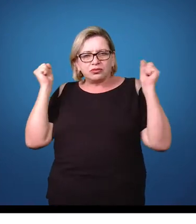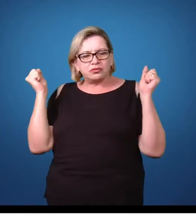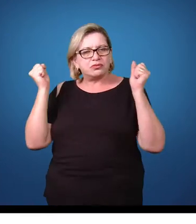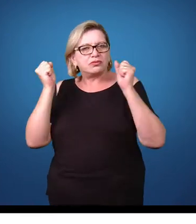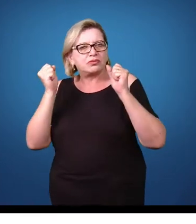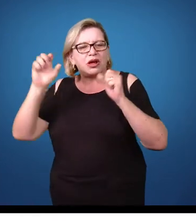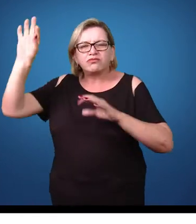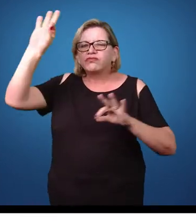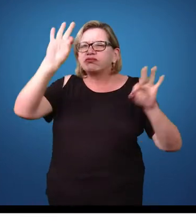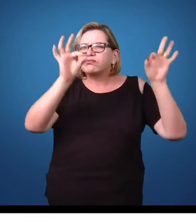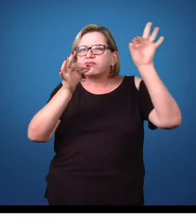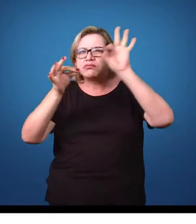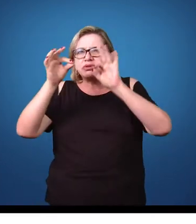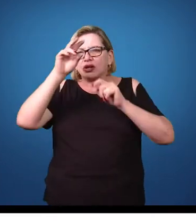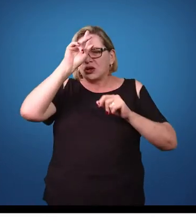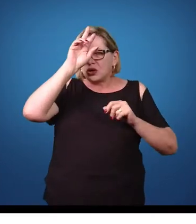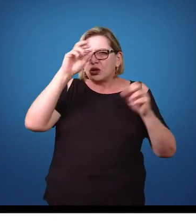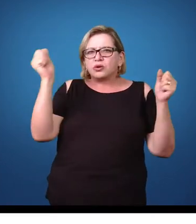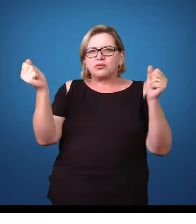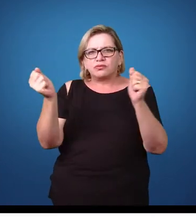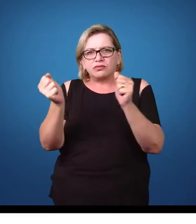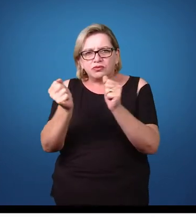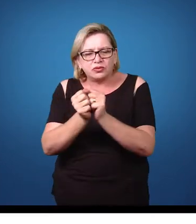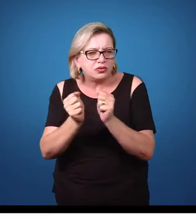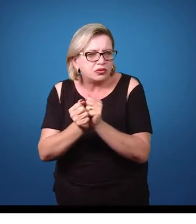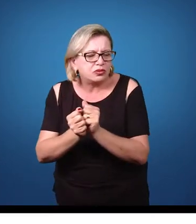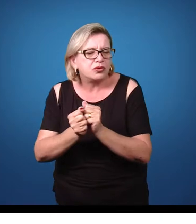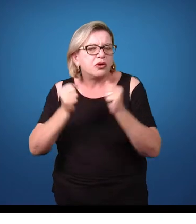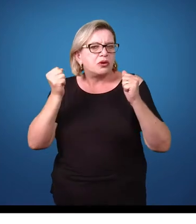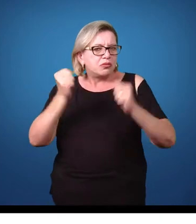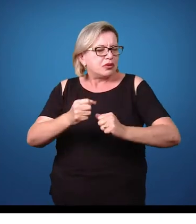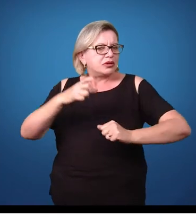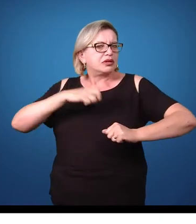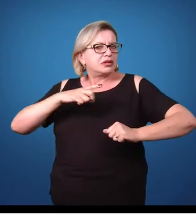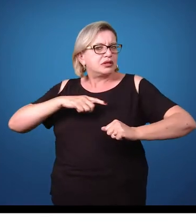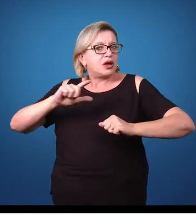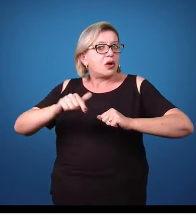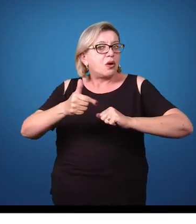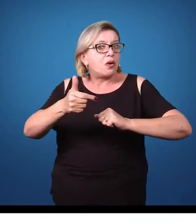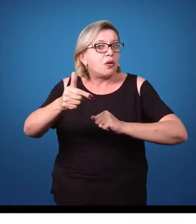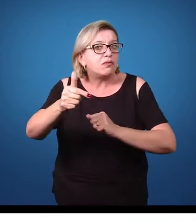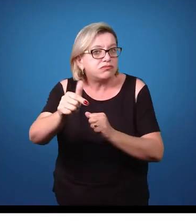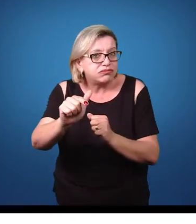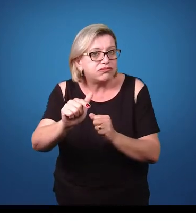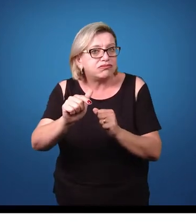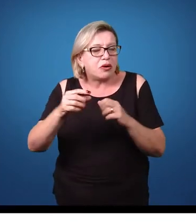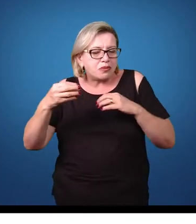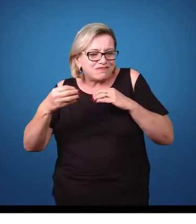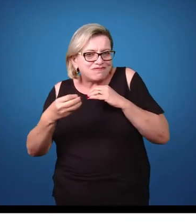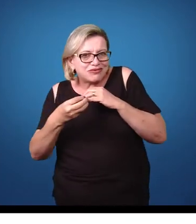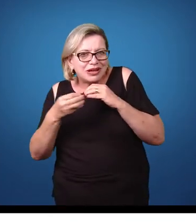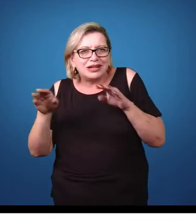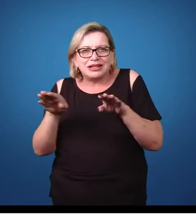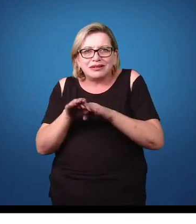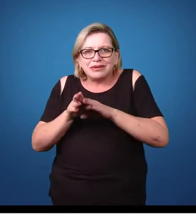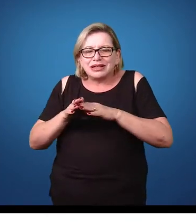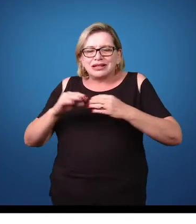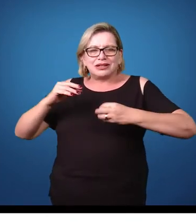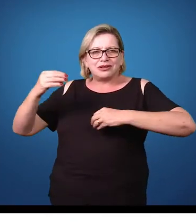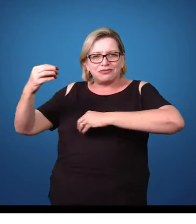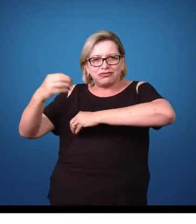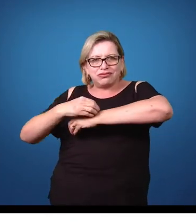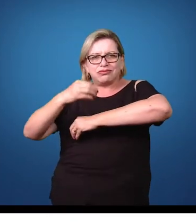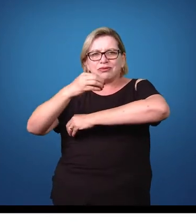vincular outros parasitas, outros agentes etiológicos e